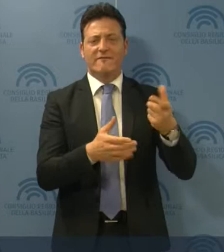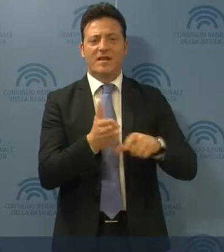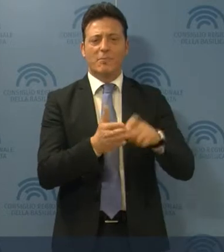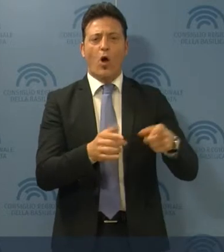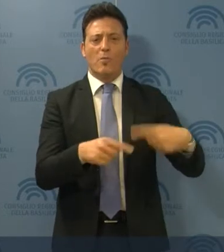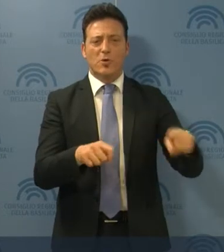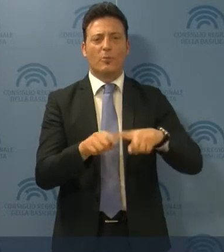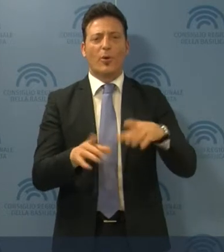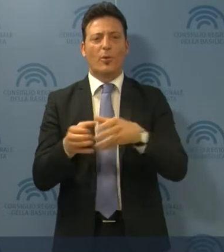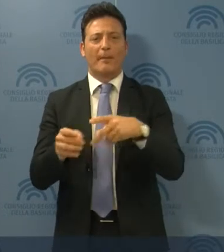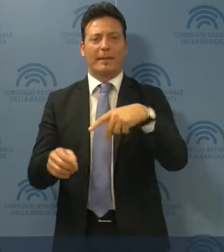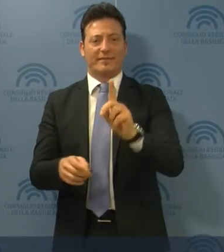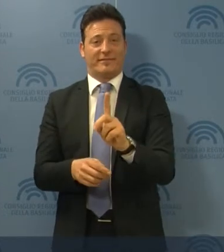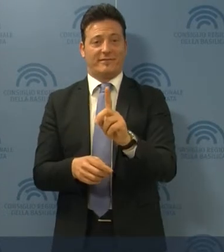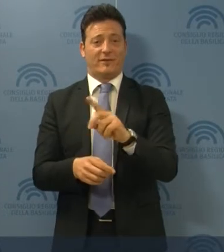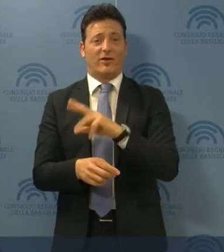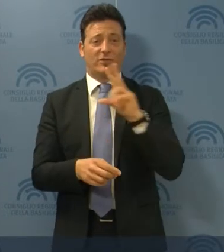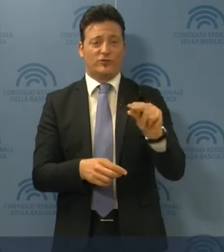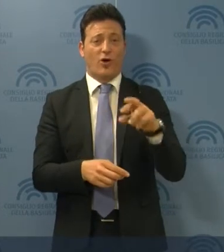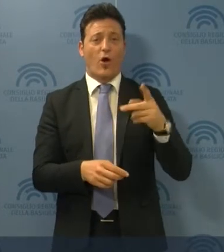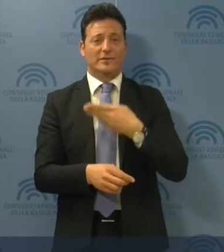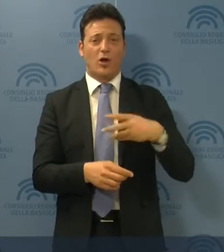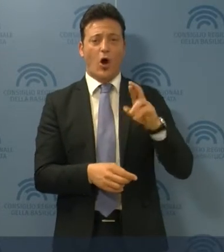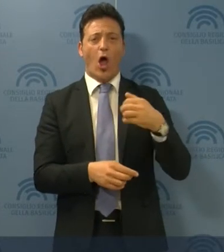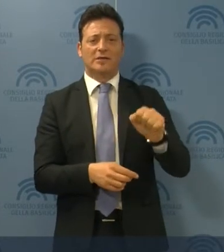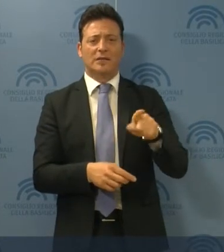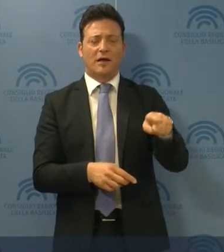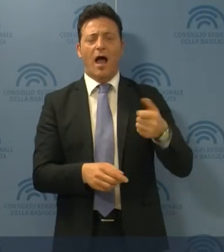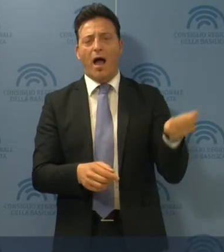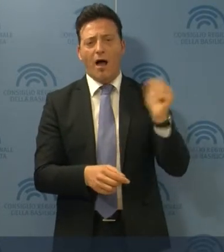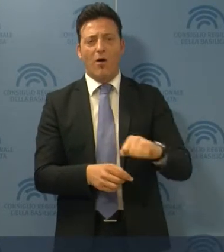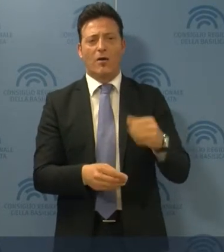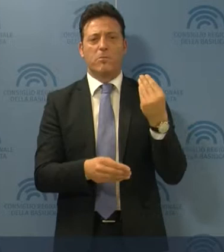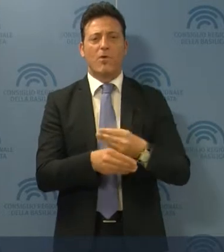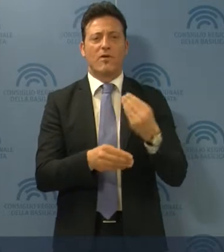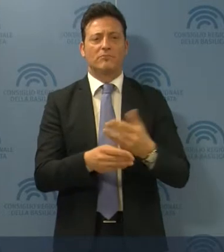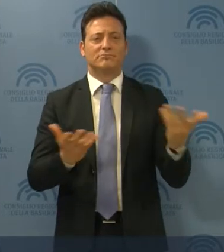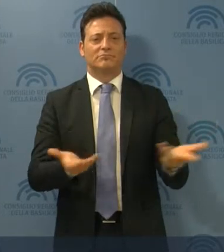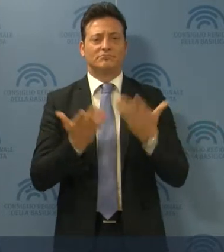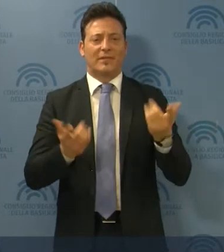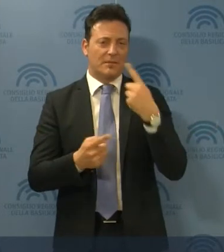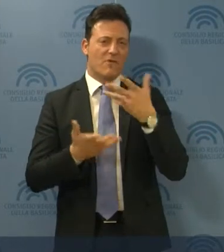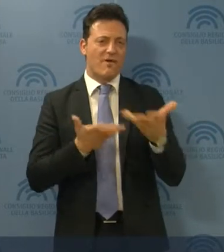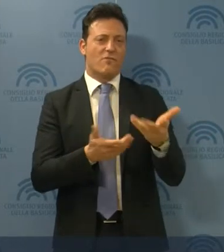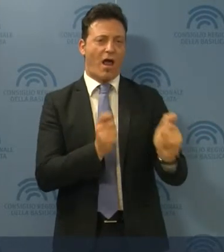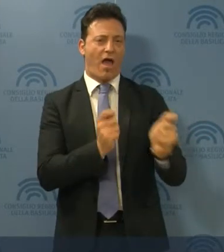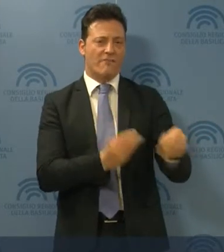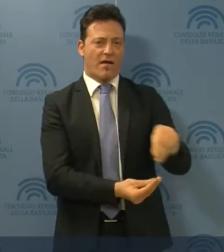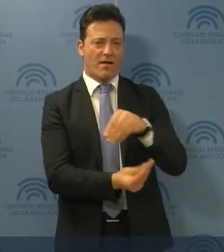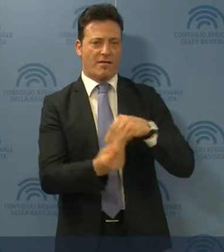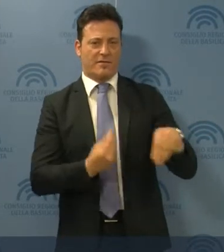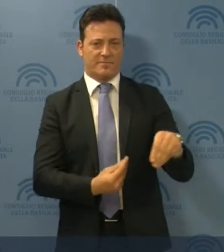del PD, osserva Rosa, che denuncia l'ennesima buffonata di una sedicente politica clientelare e affaristica.